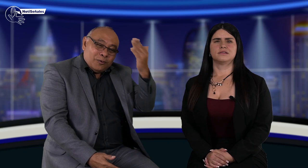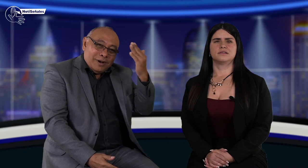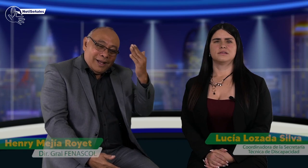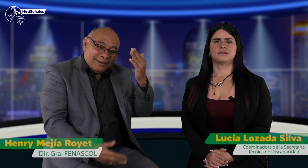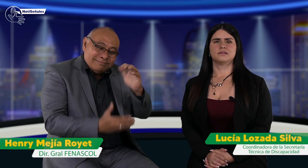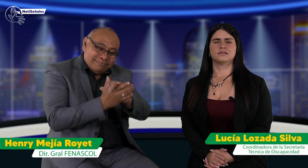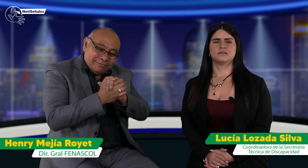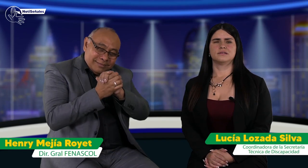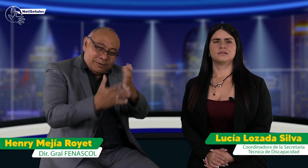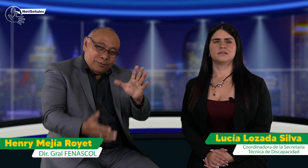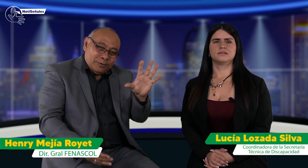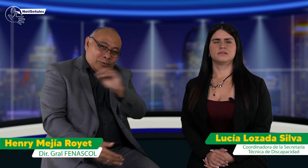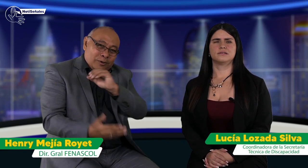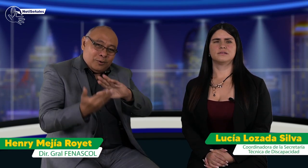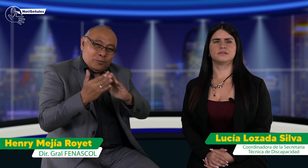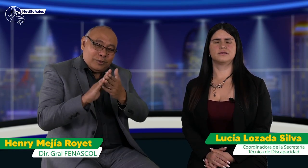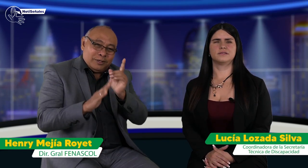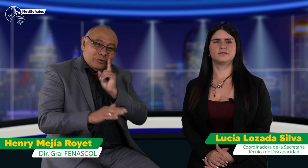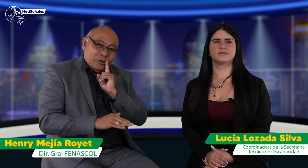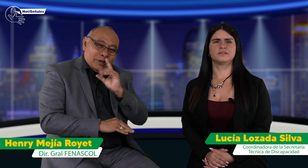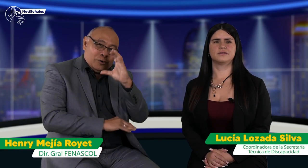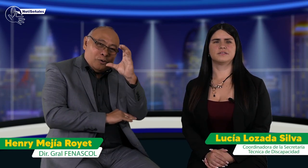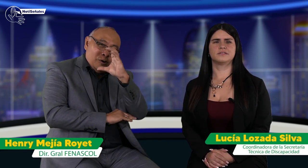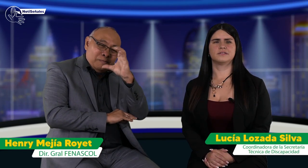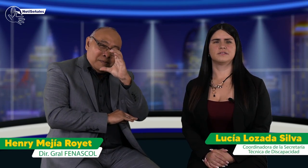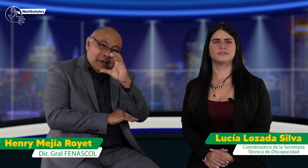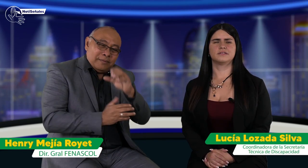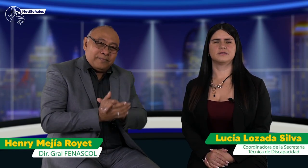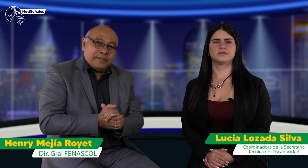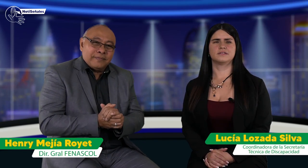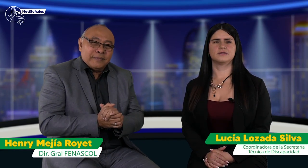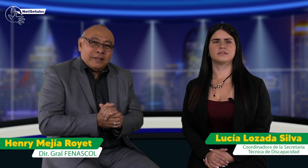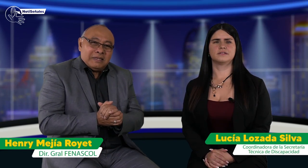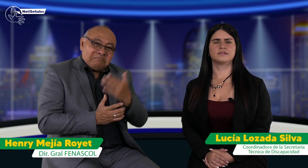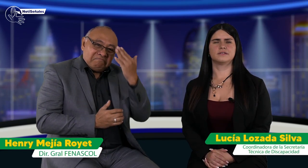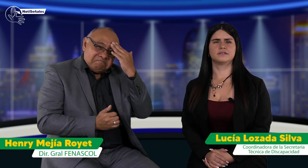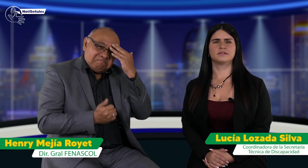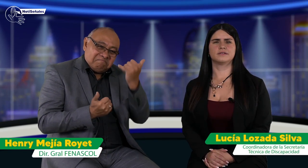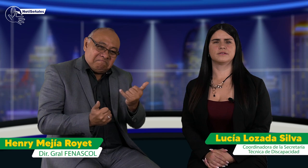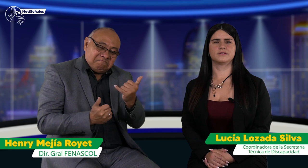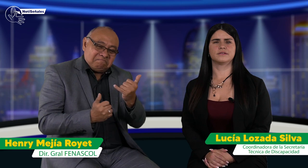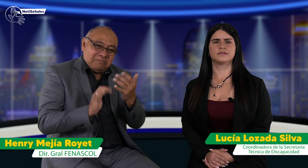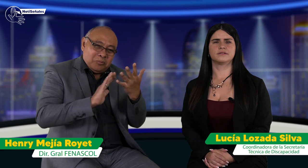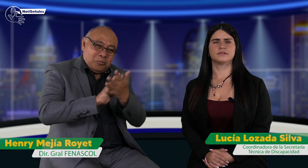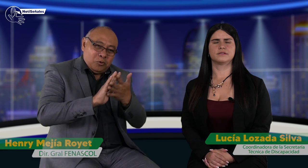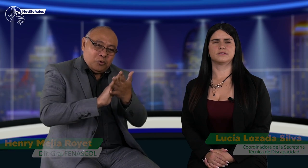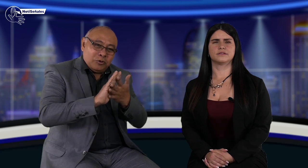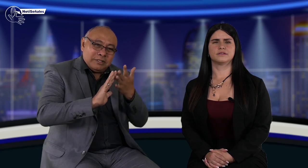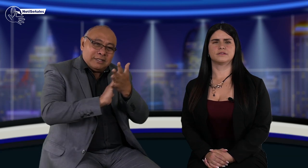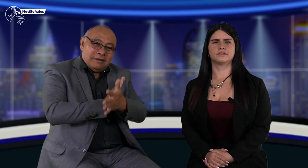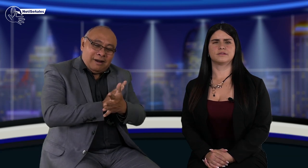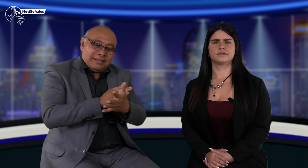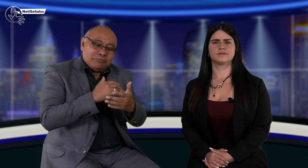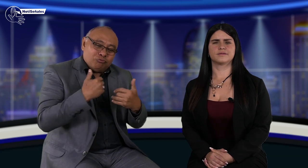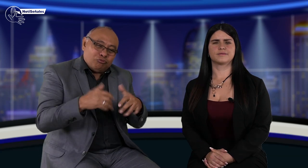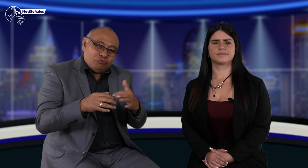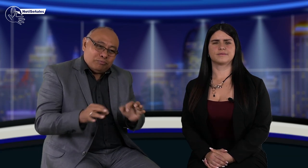Hola, un gran saludo a toda la comunidad sorda colombiana, ¿saben? Hoy en Noticeñales tenemos para ustedes una información